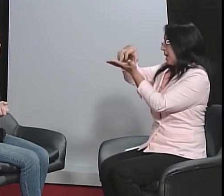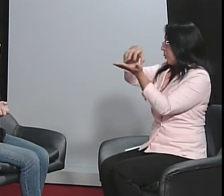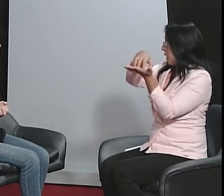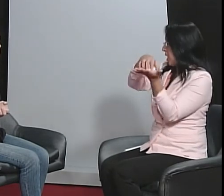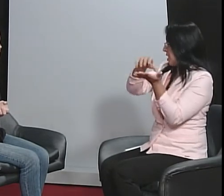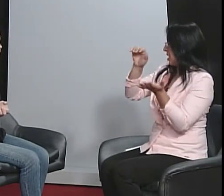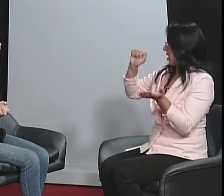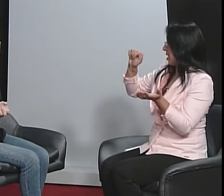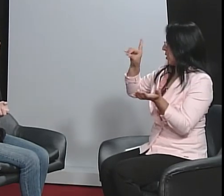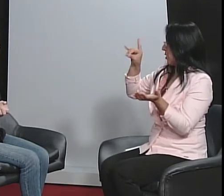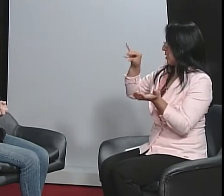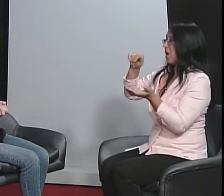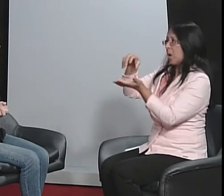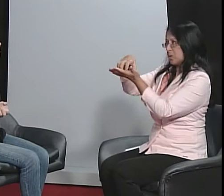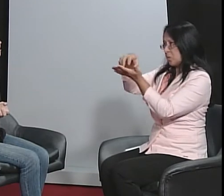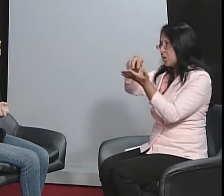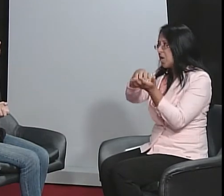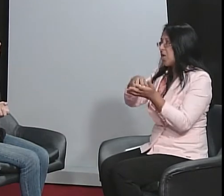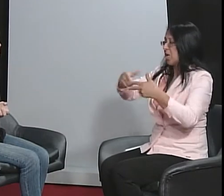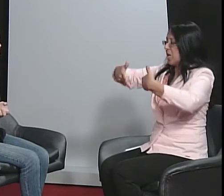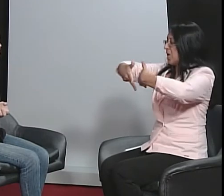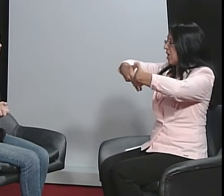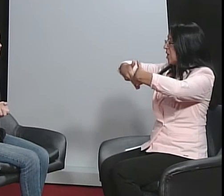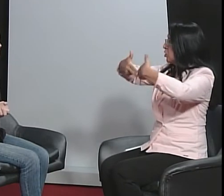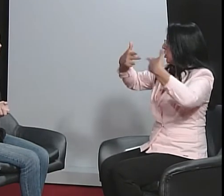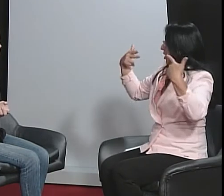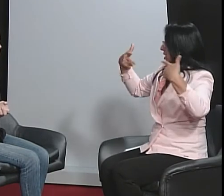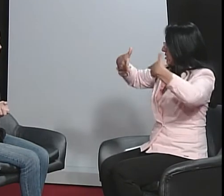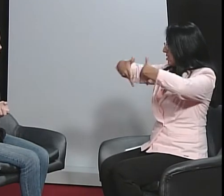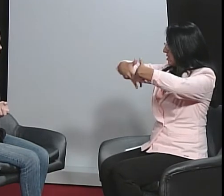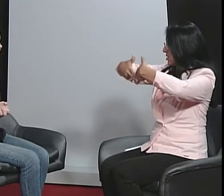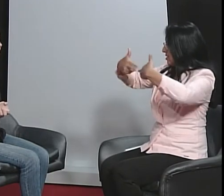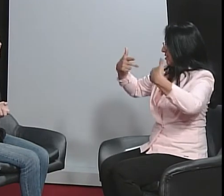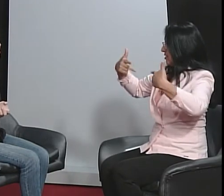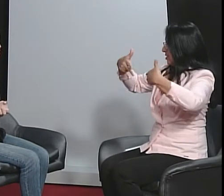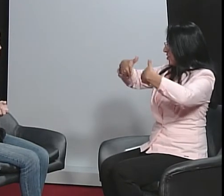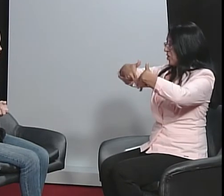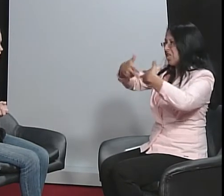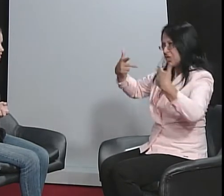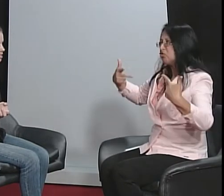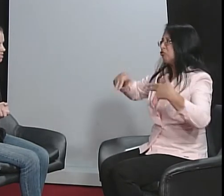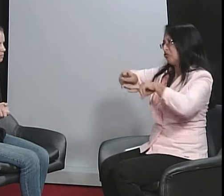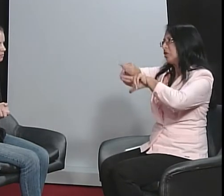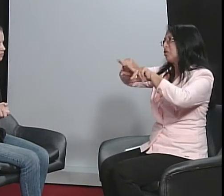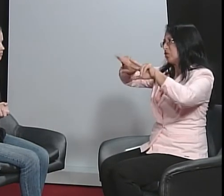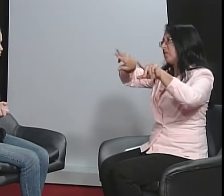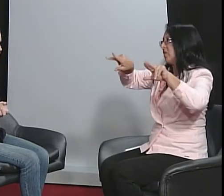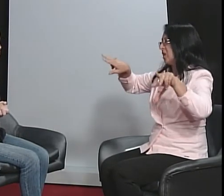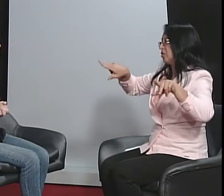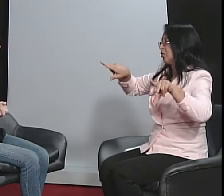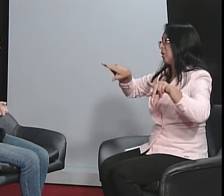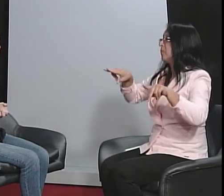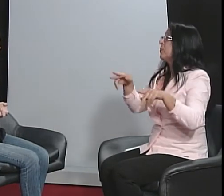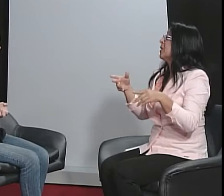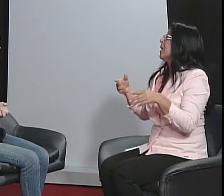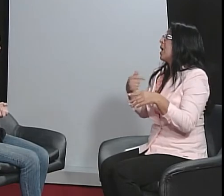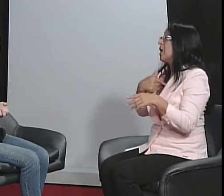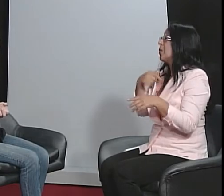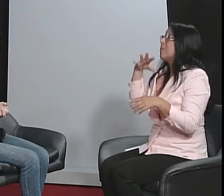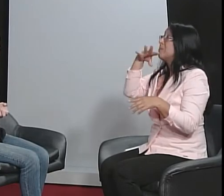Então, tem aldeias e etnias diferentes de índios.